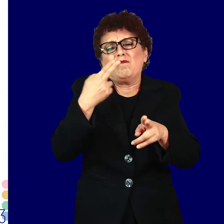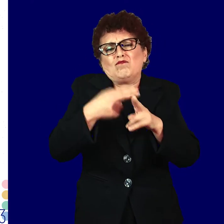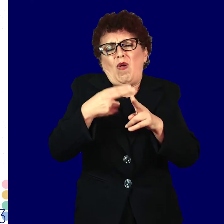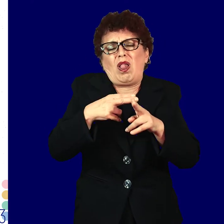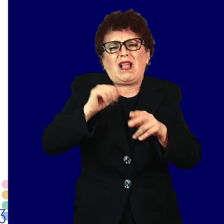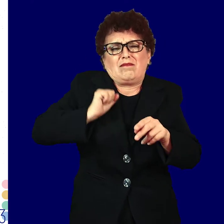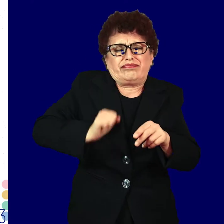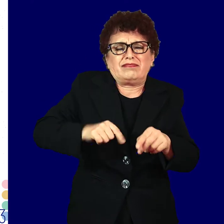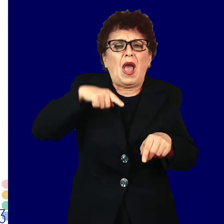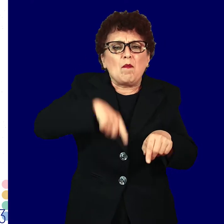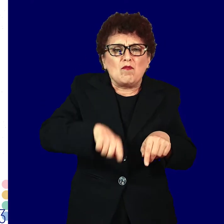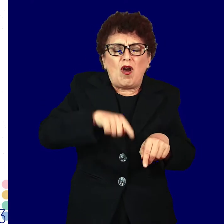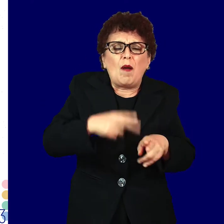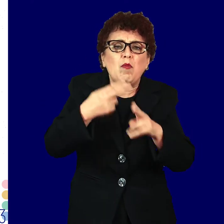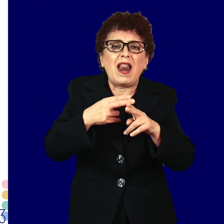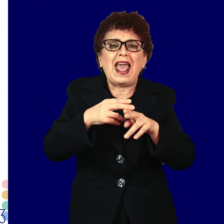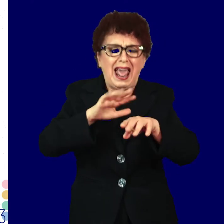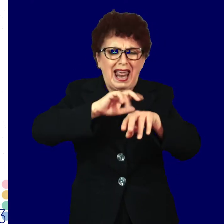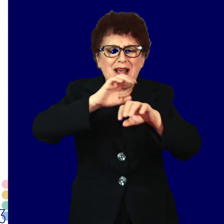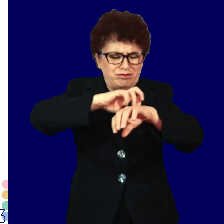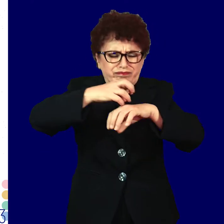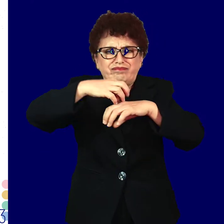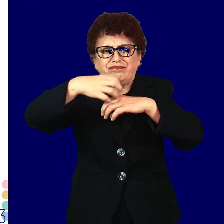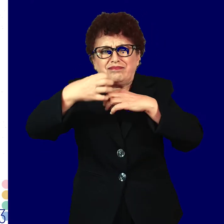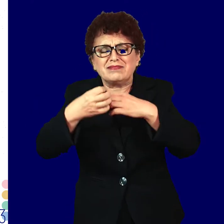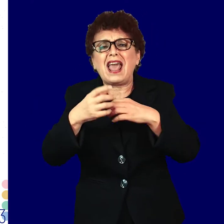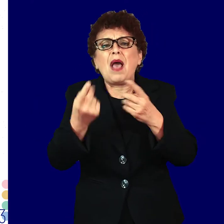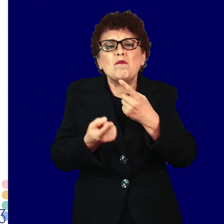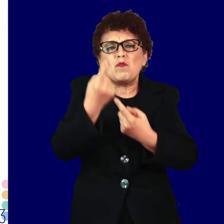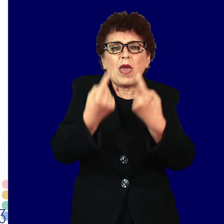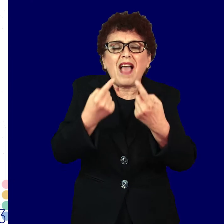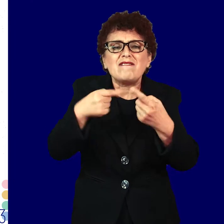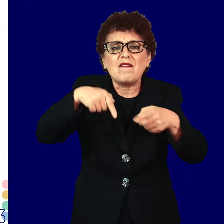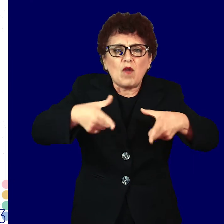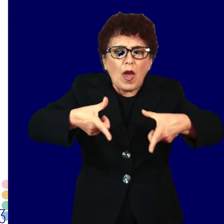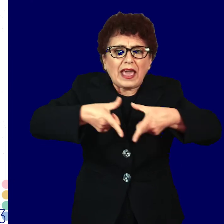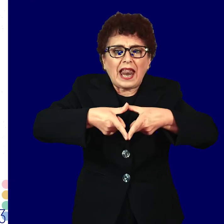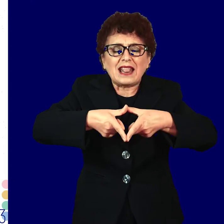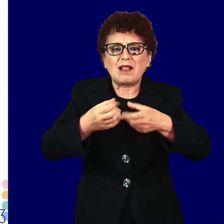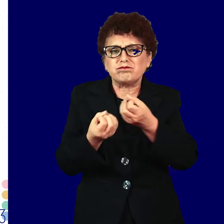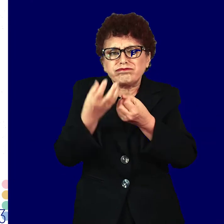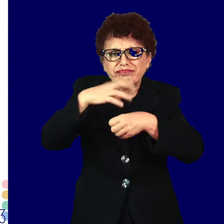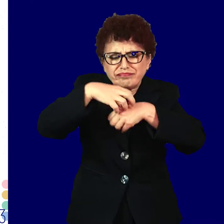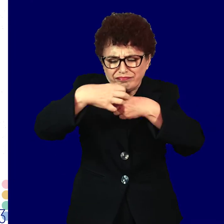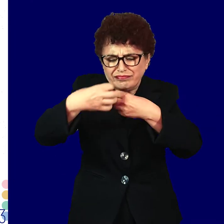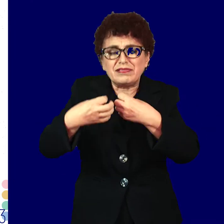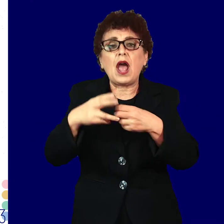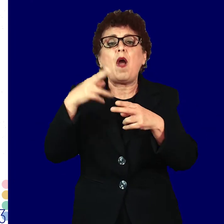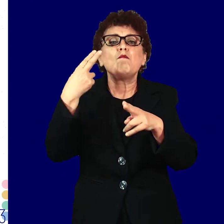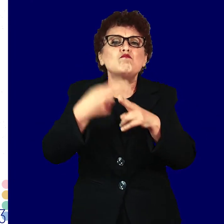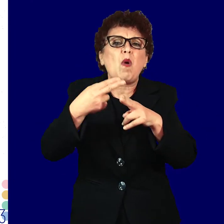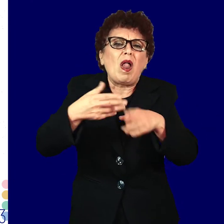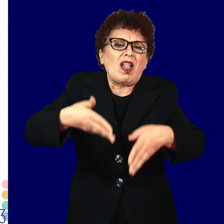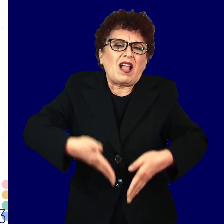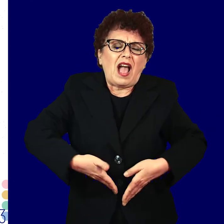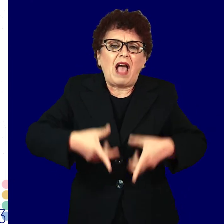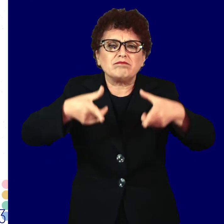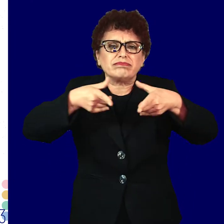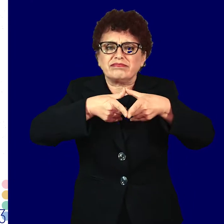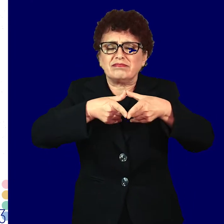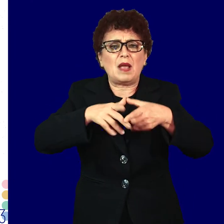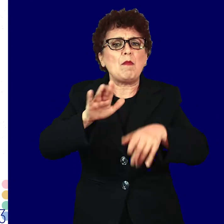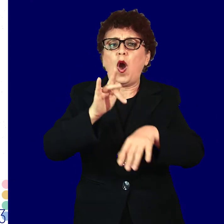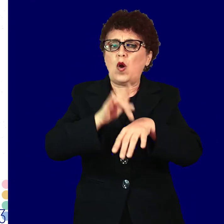мокрење Дамки, нерамнини или пликови во гениталната регија Болка во гениталната